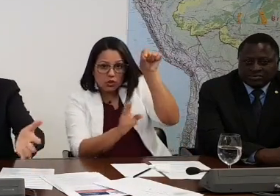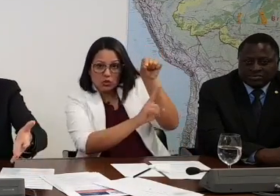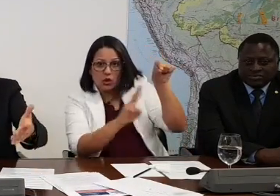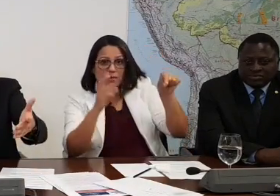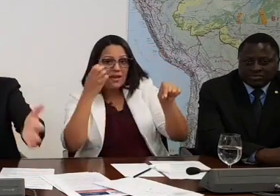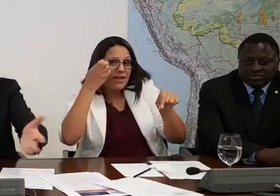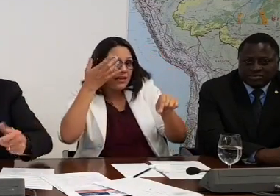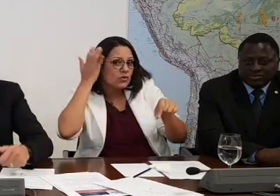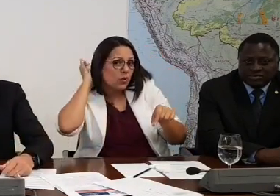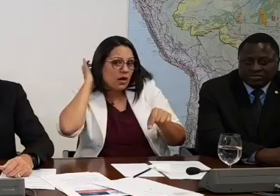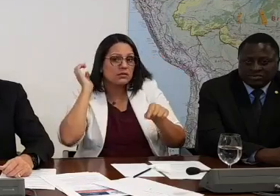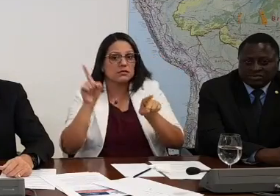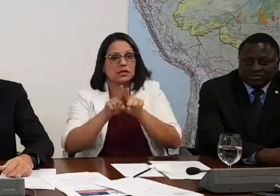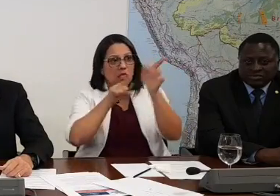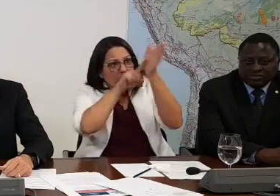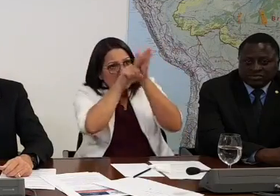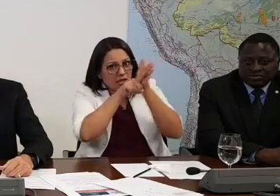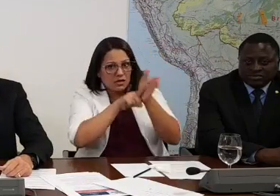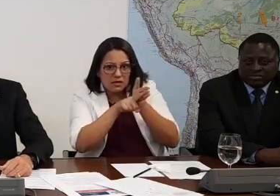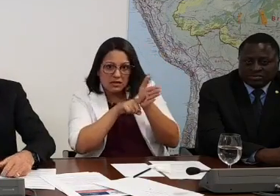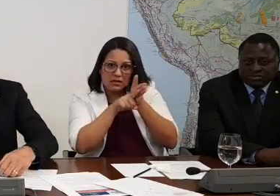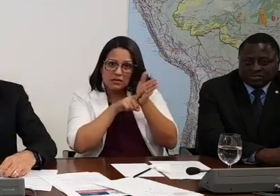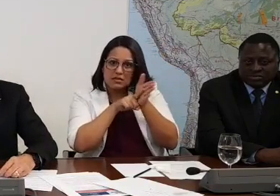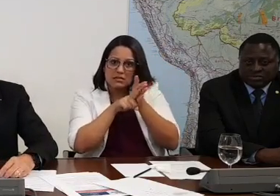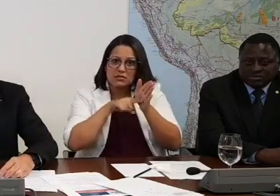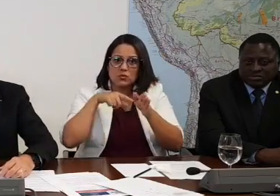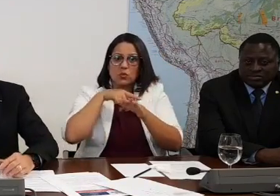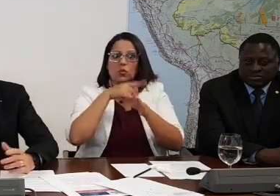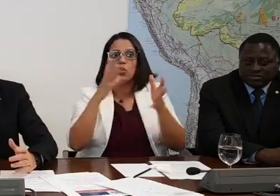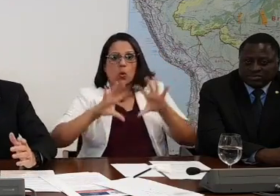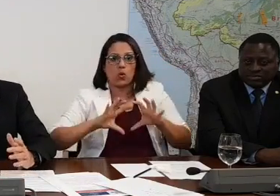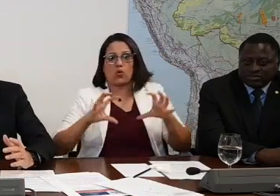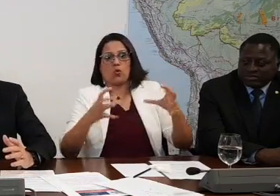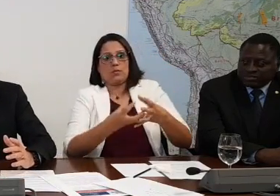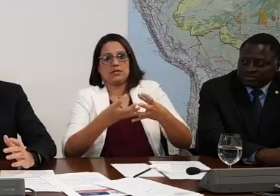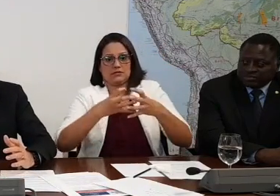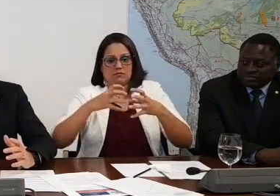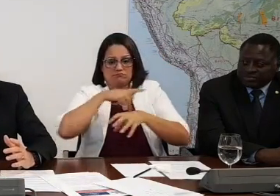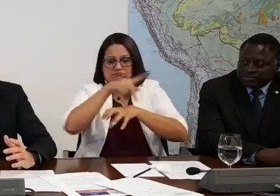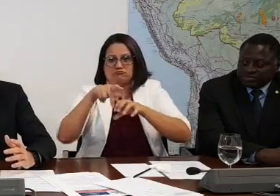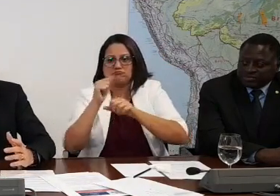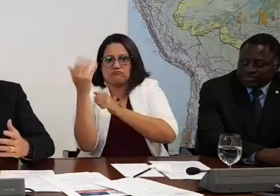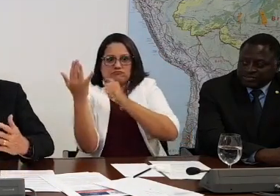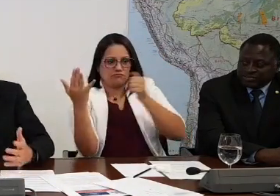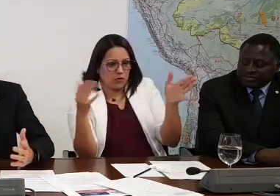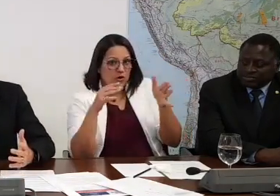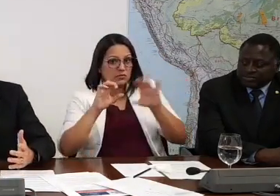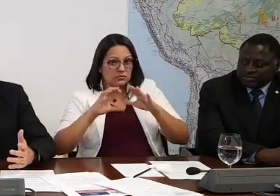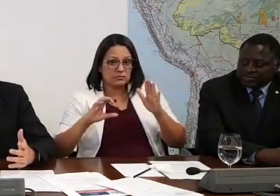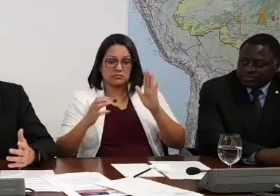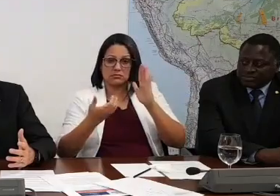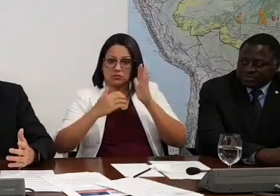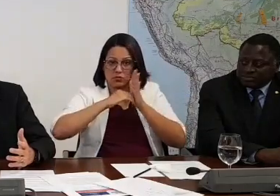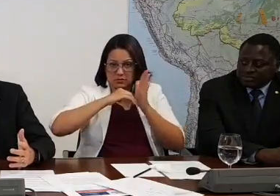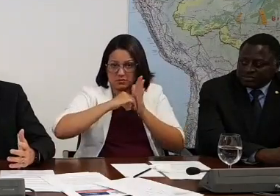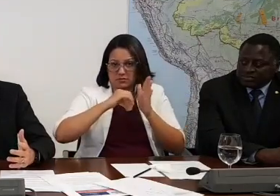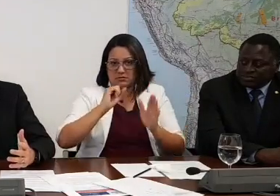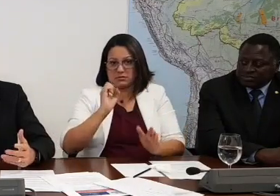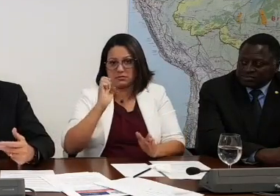sabatina na Comissão de Nações Exteriores do Senado, depois pelo plenário do Senado também. E mais ainda,